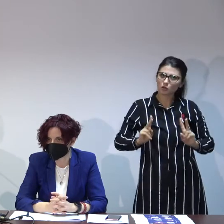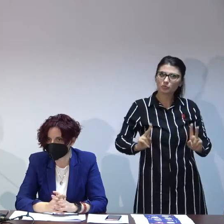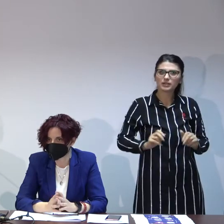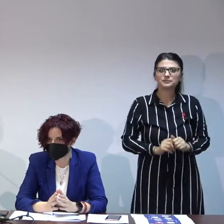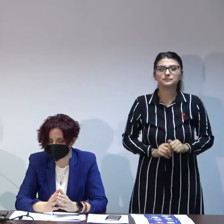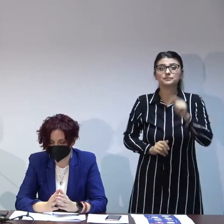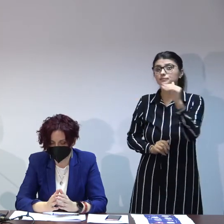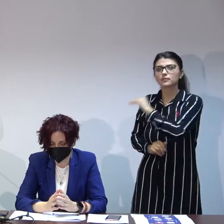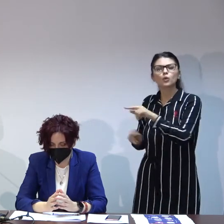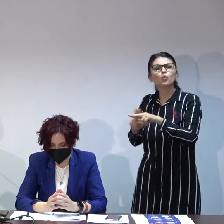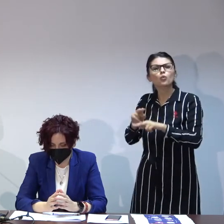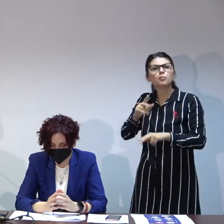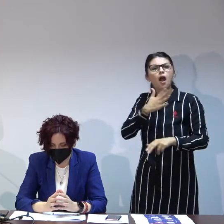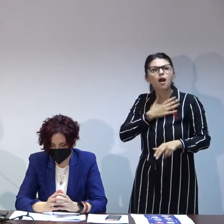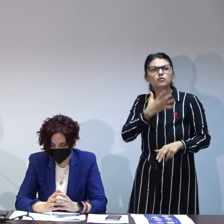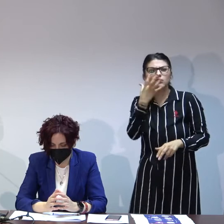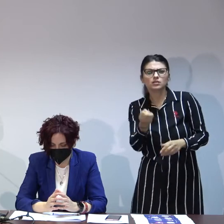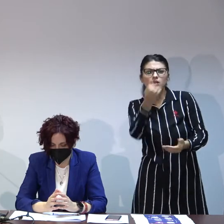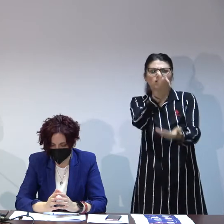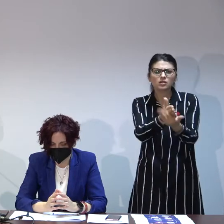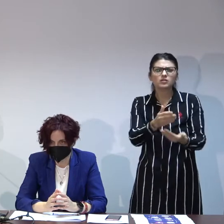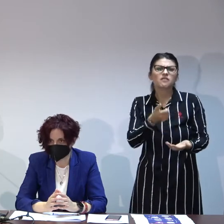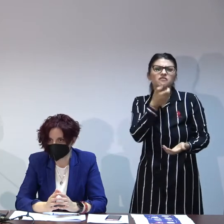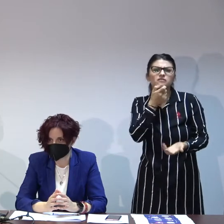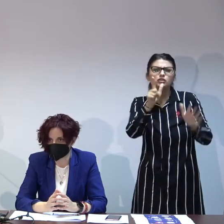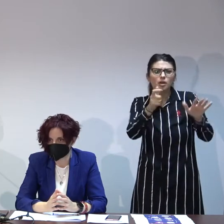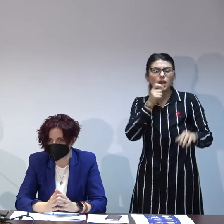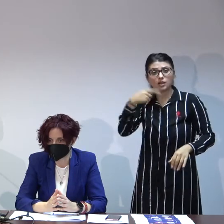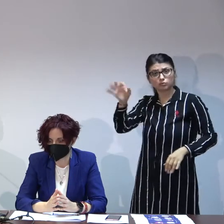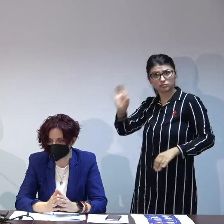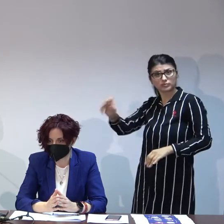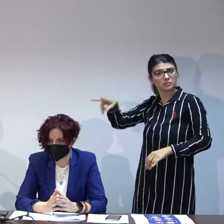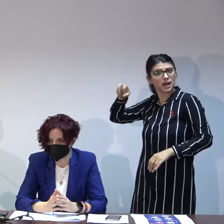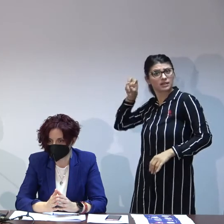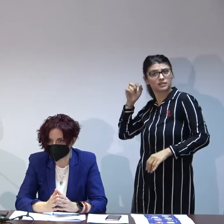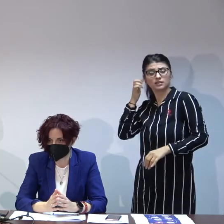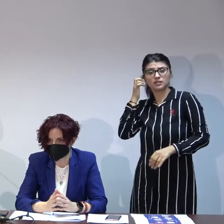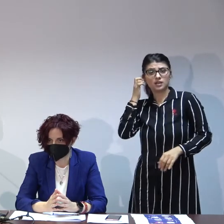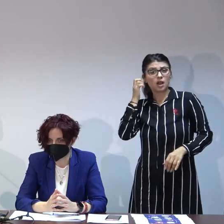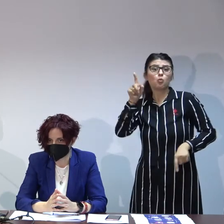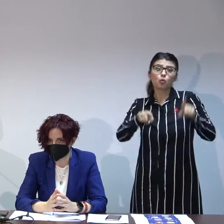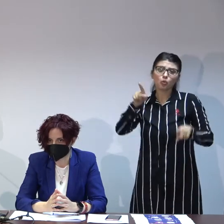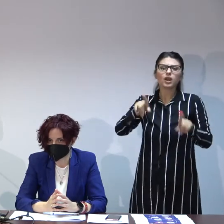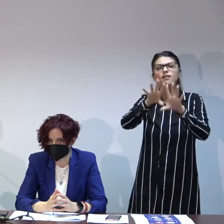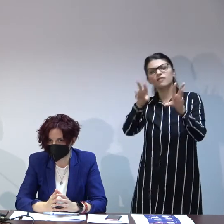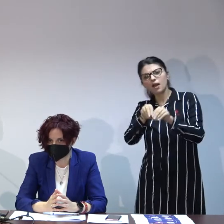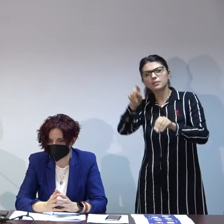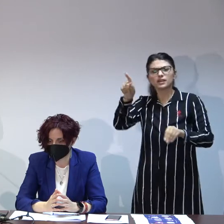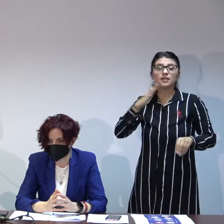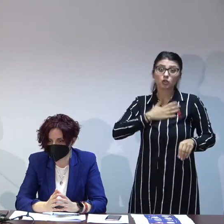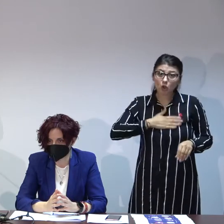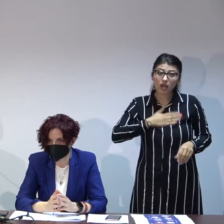decis să adoptați un copil în 100 de șapte ani pentru că spuneați mai devreme că există în unele familii această